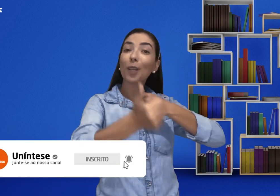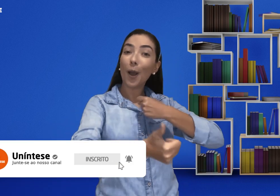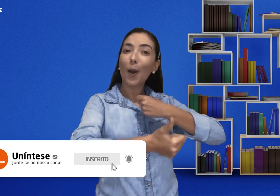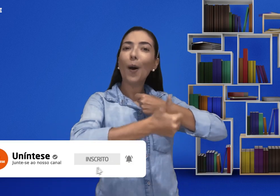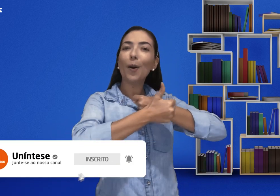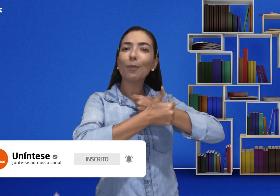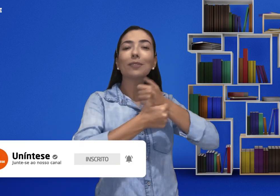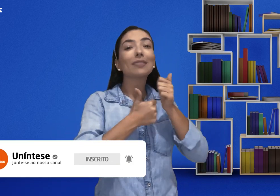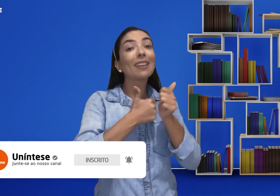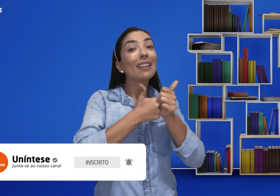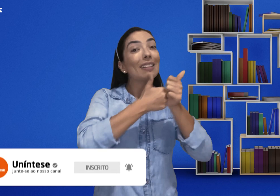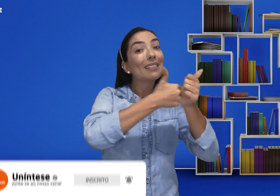curtirem esse vídeo.